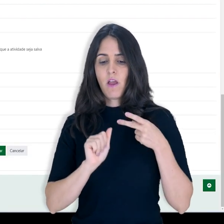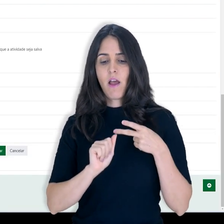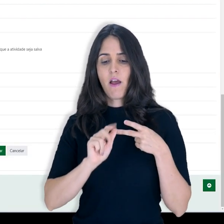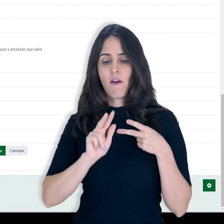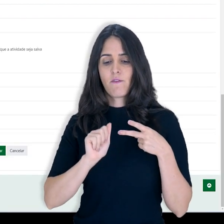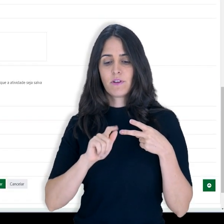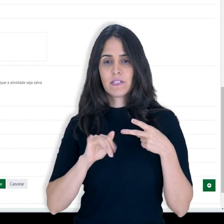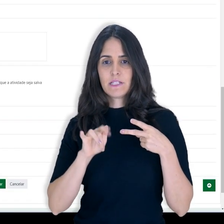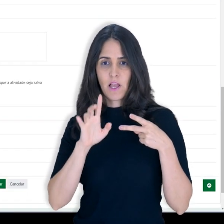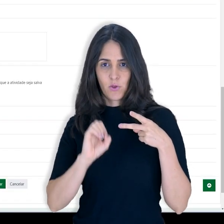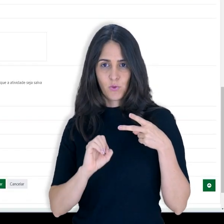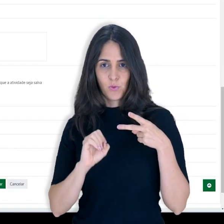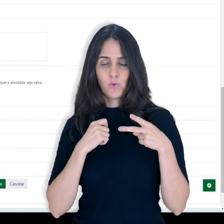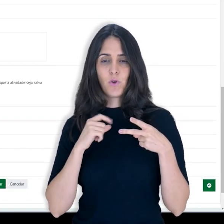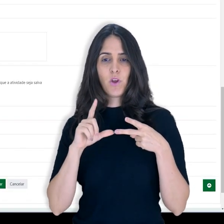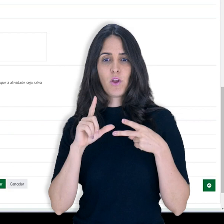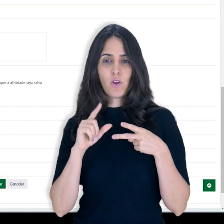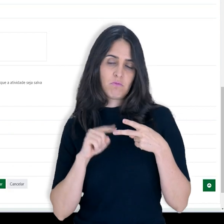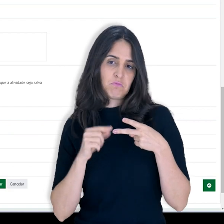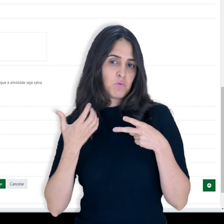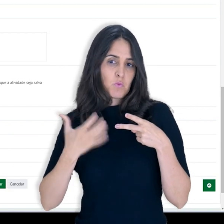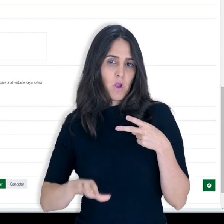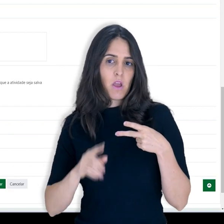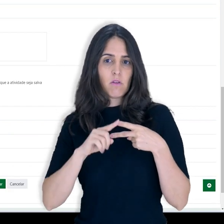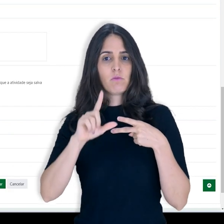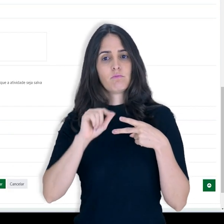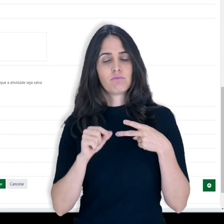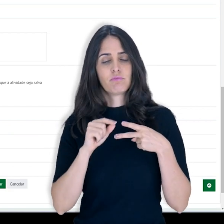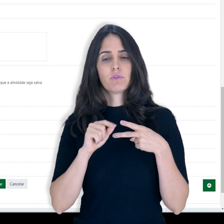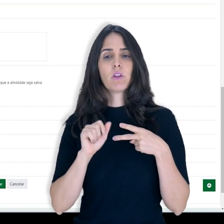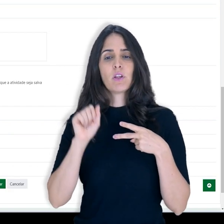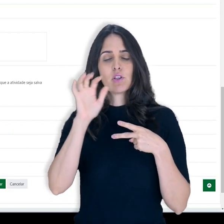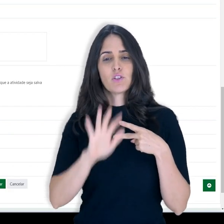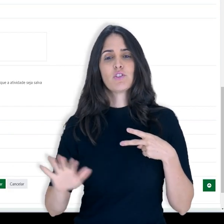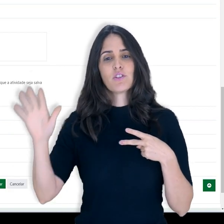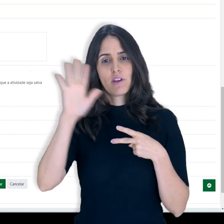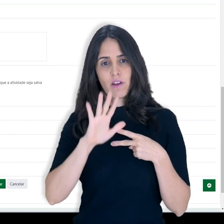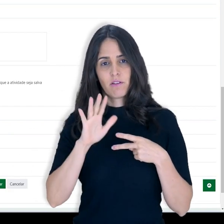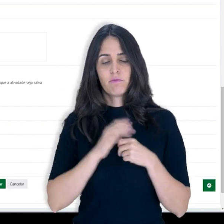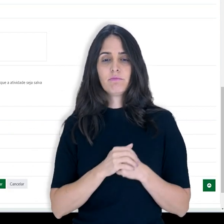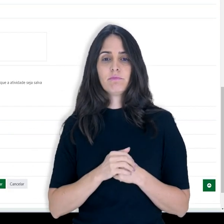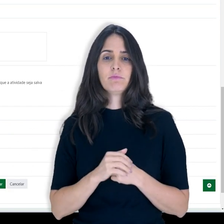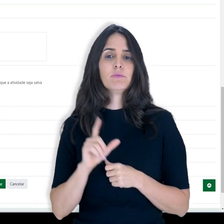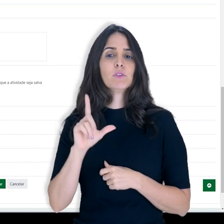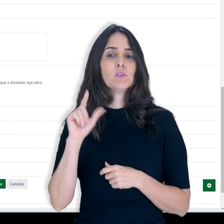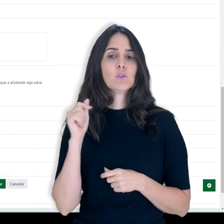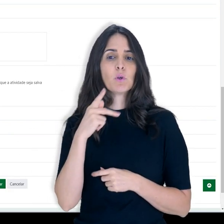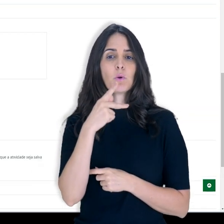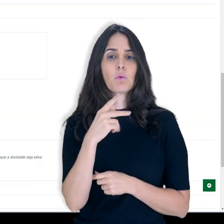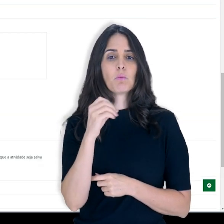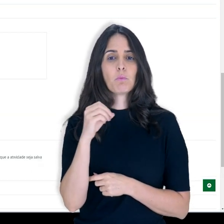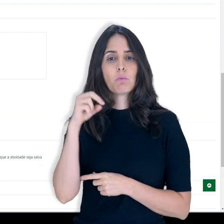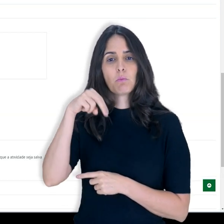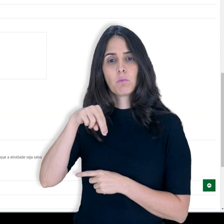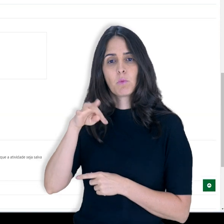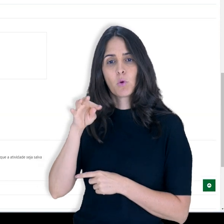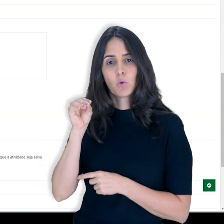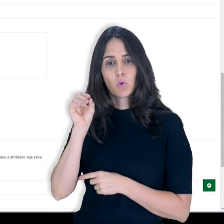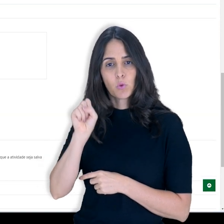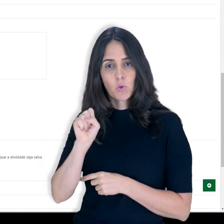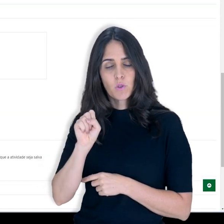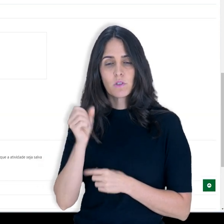escolher essa opção e vou vir aqui em avaliação global do fórum. E aí eu vou escolher, escala ou pontos, pontos,